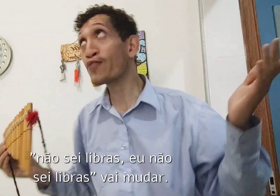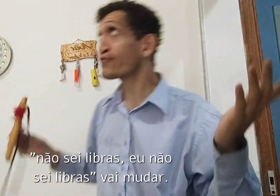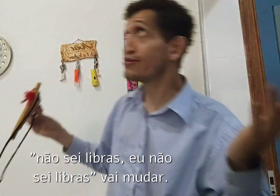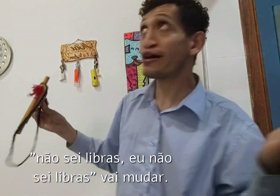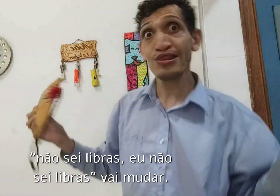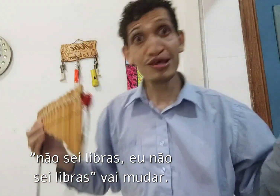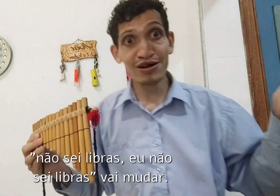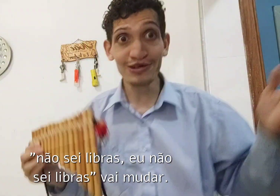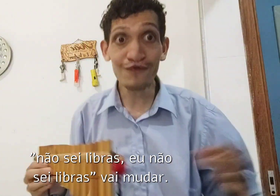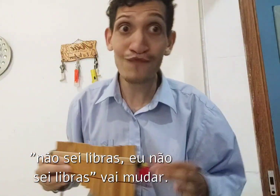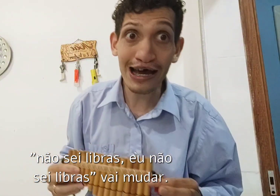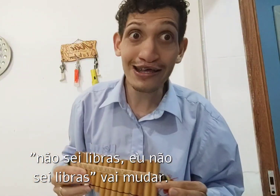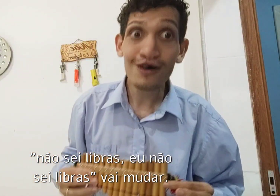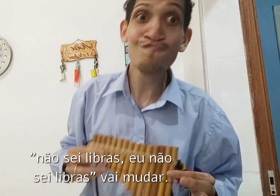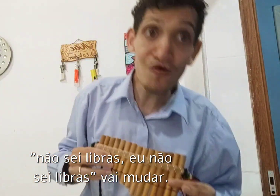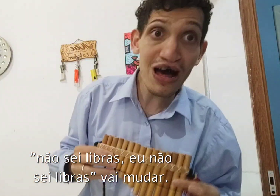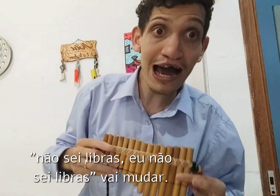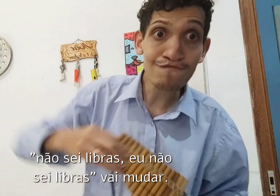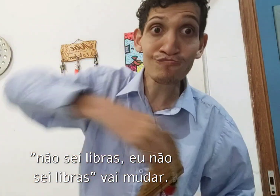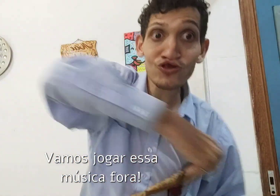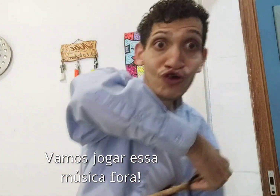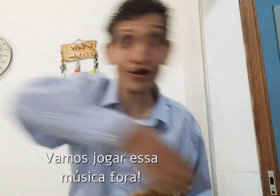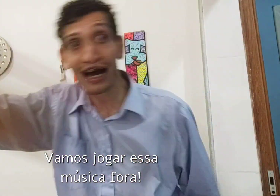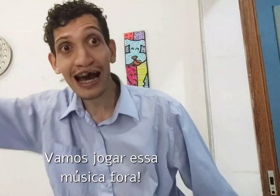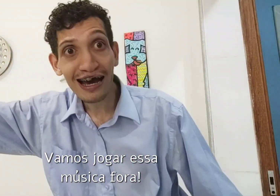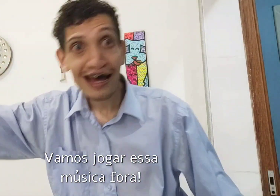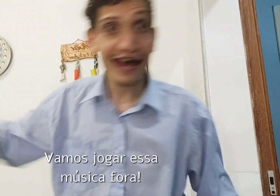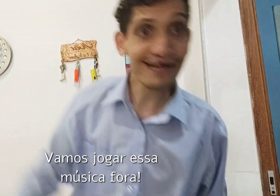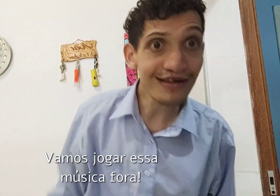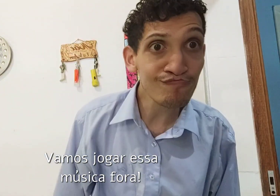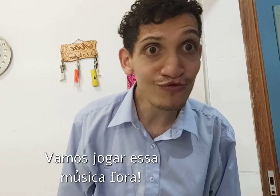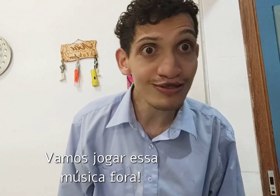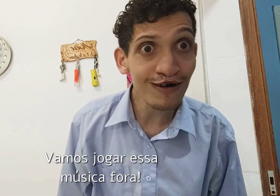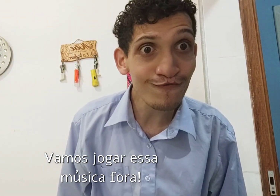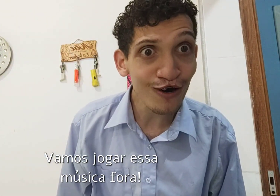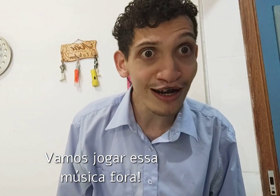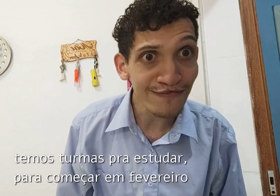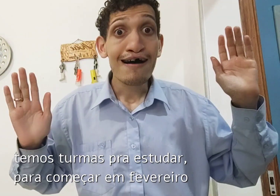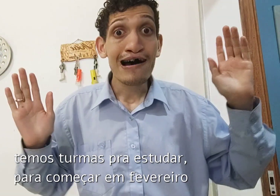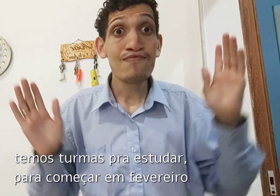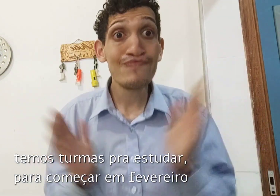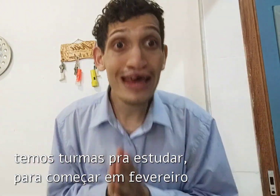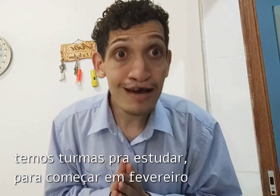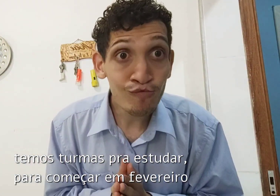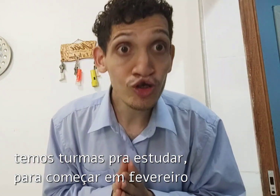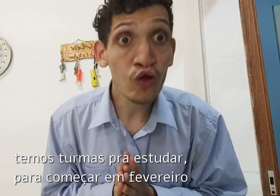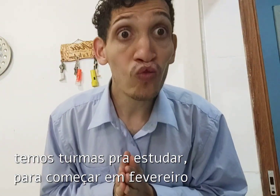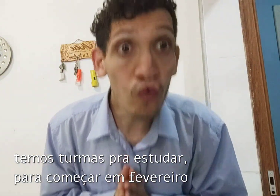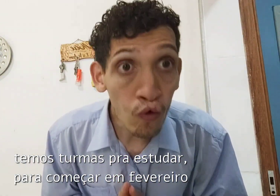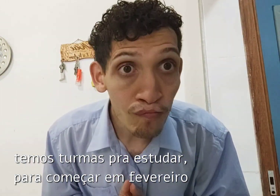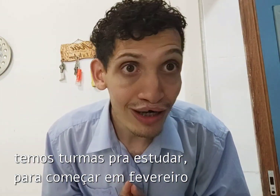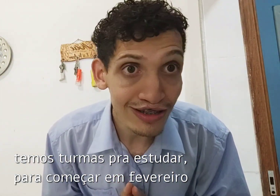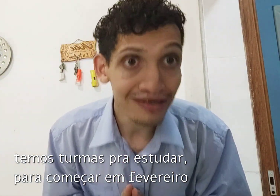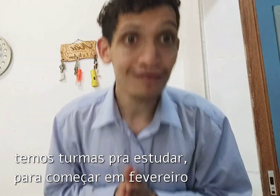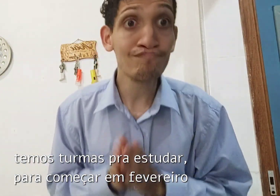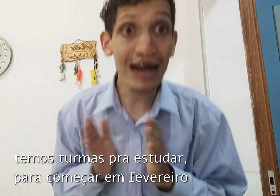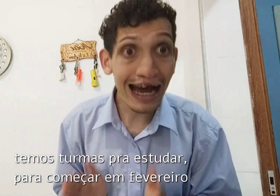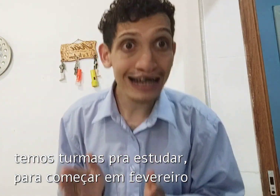eu não sei Libras. Vai mudar, vamos jogar essa música fora. Temos turmas para